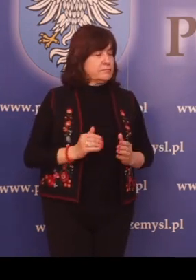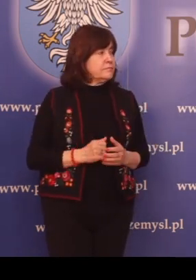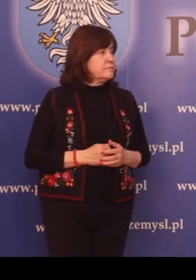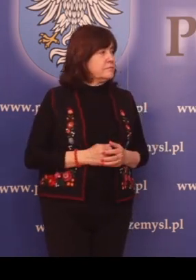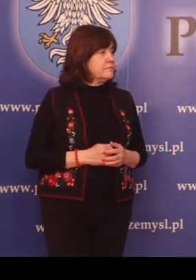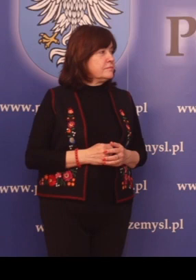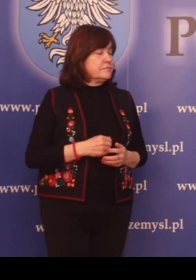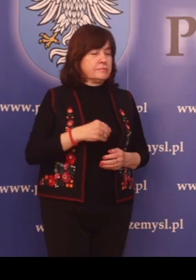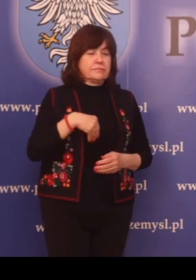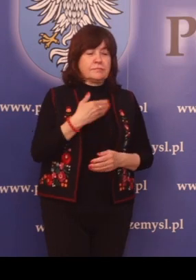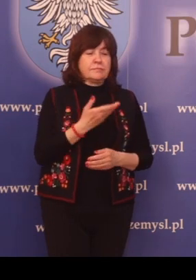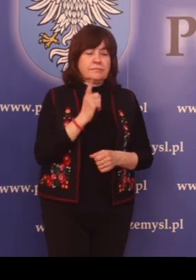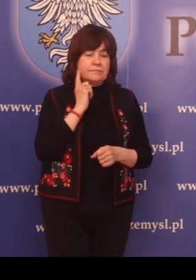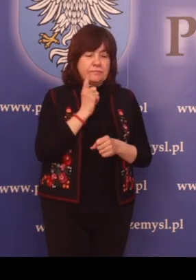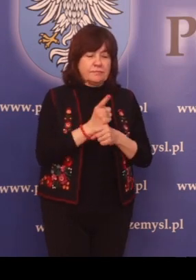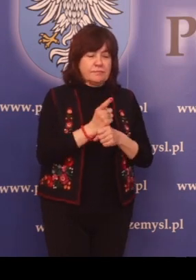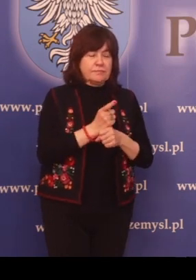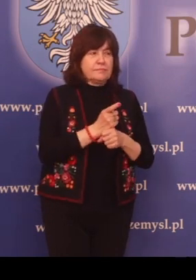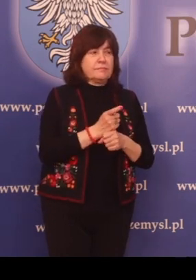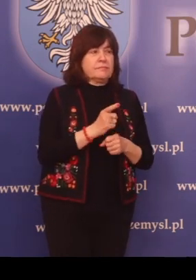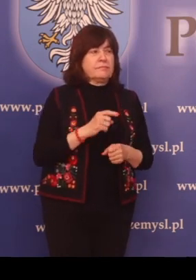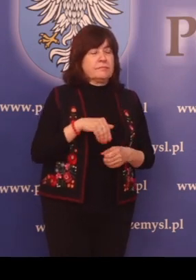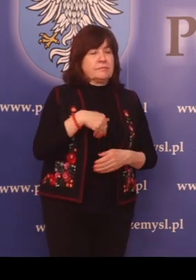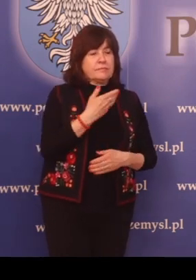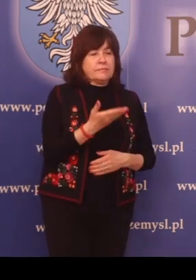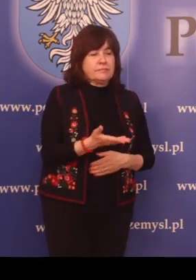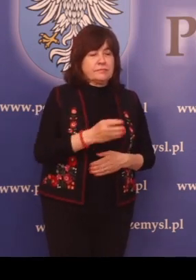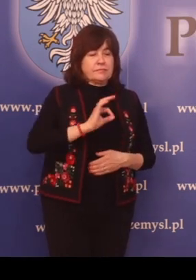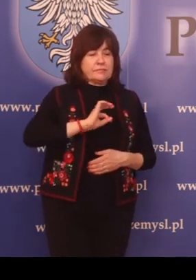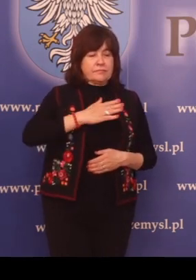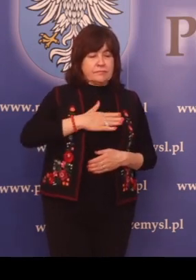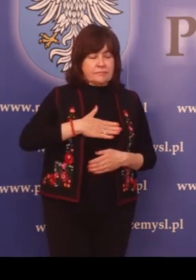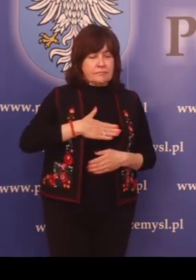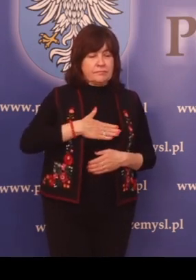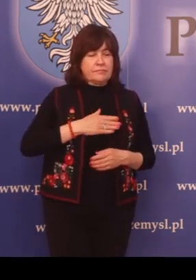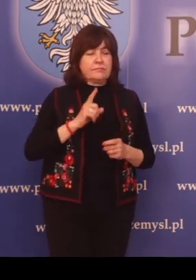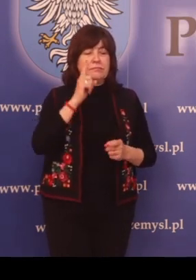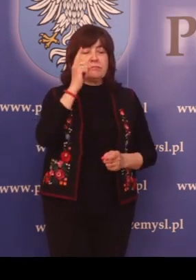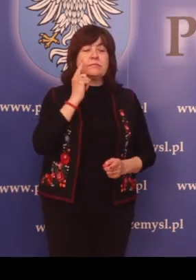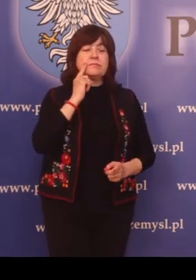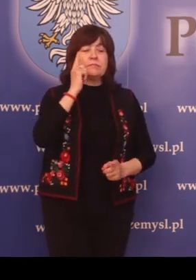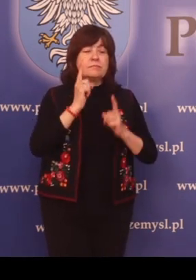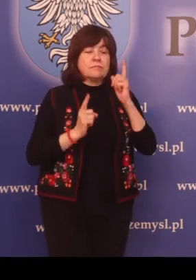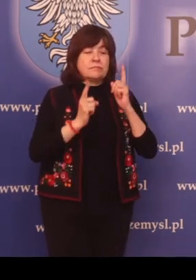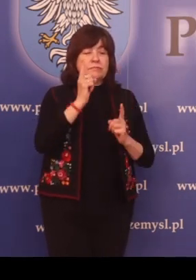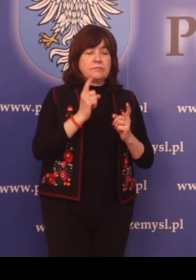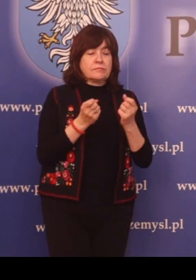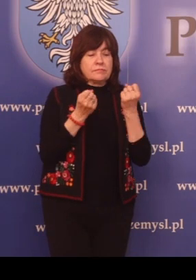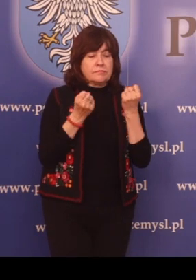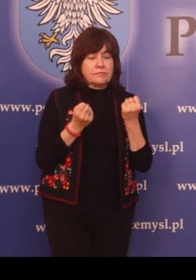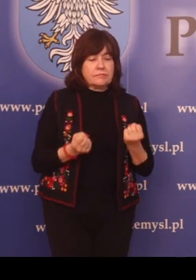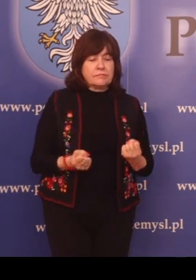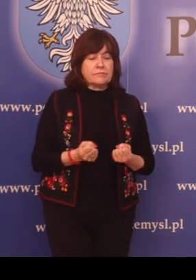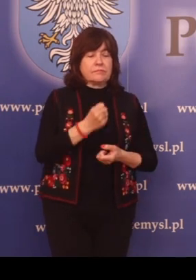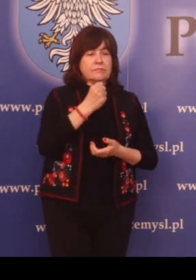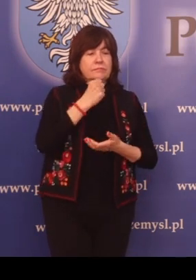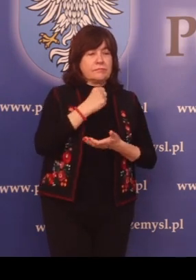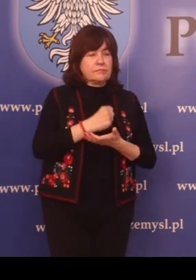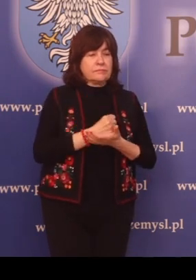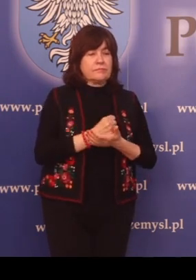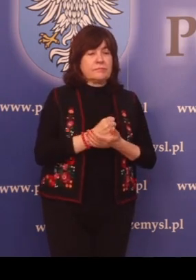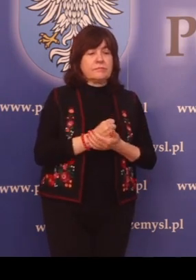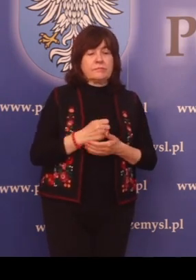Wydawanie decyzji o przyznaniu własności działek obciążonych prawem użytkowania